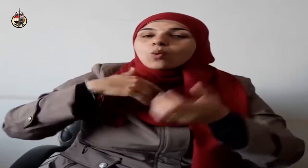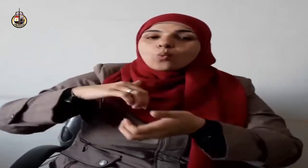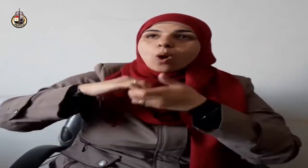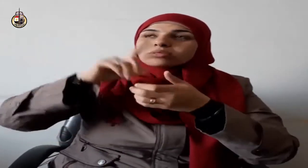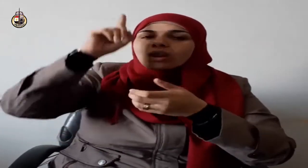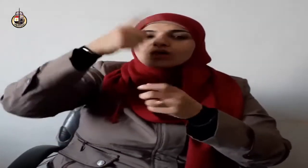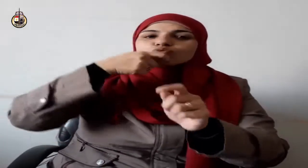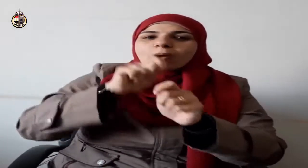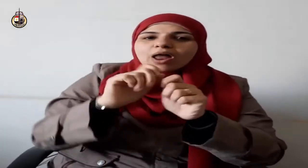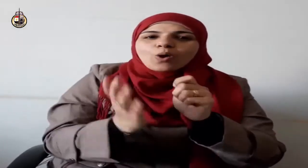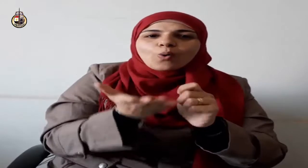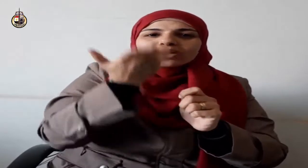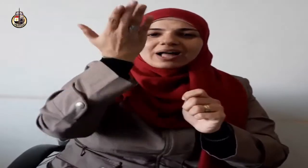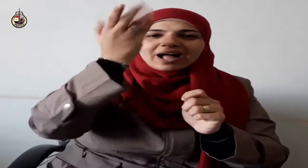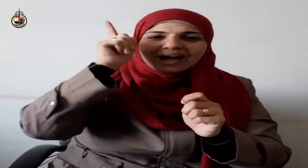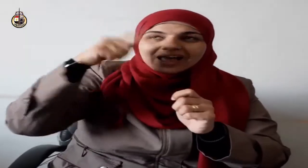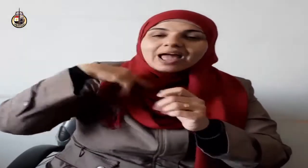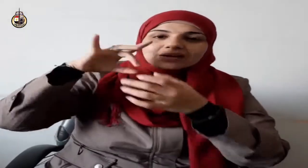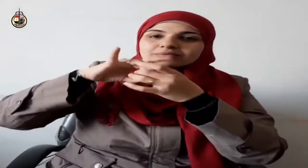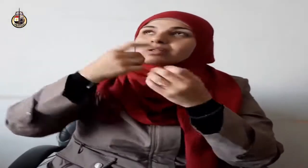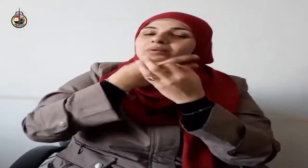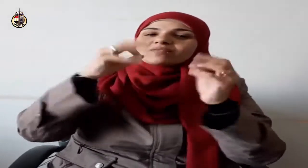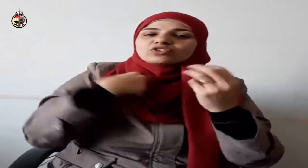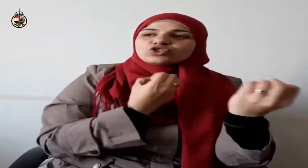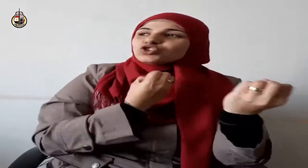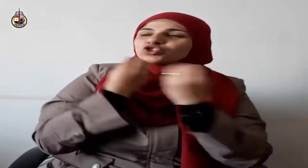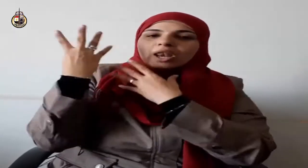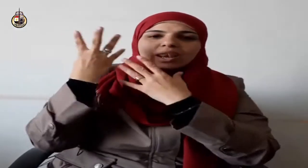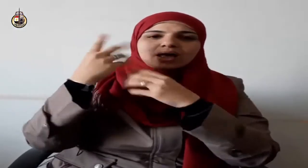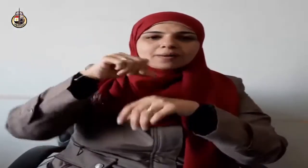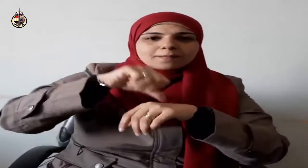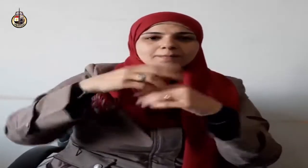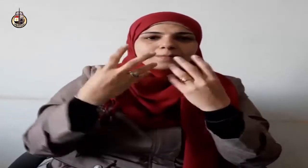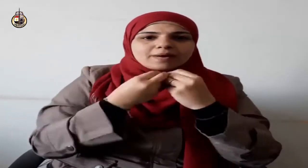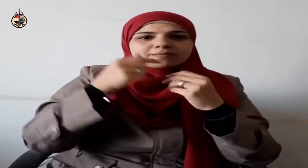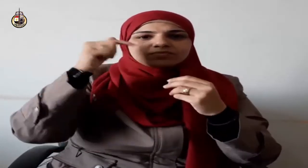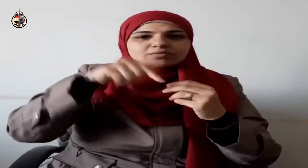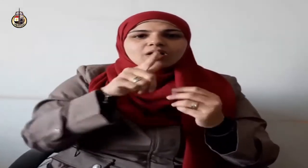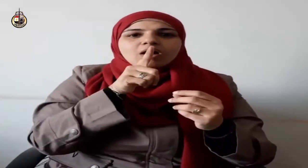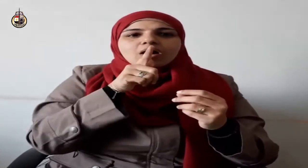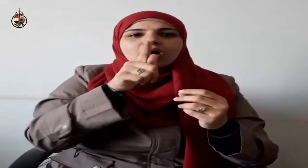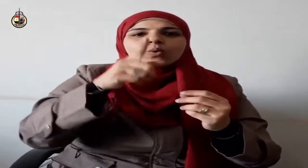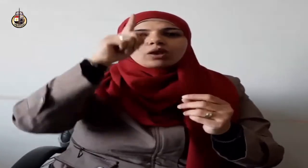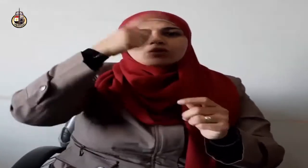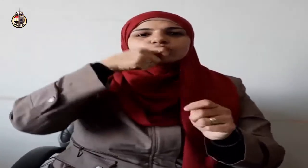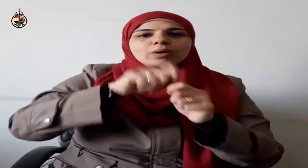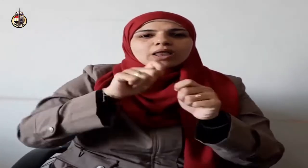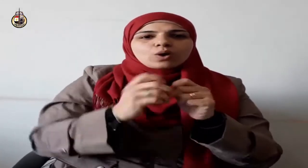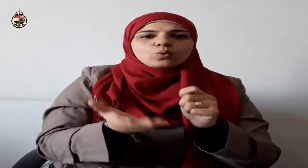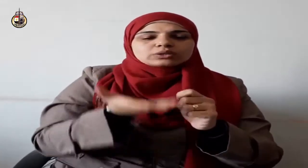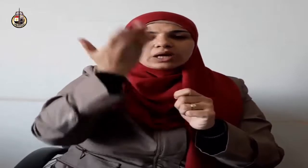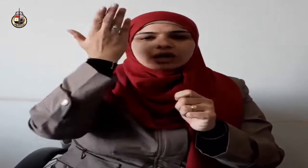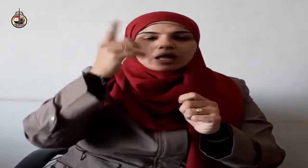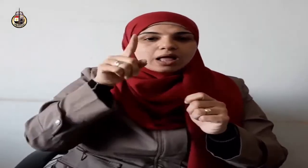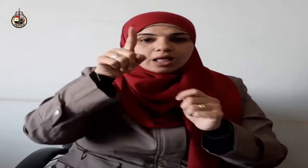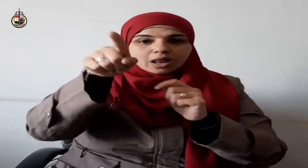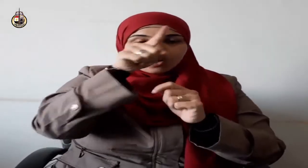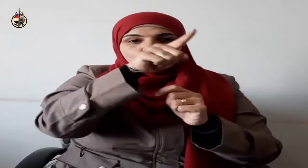يقيمون الصلاة ومما رزقناهم ينفقون أولئك هم المؤمنون